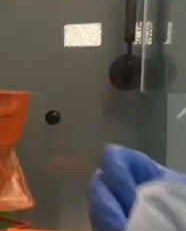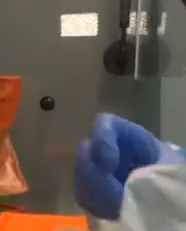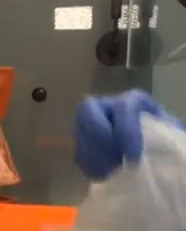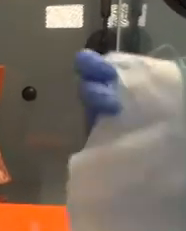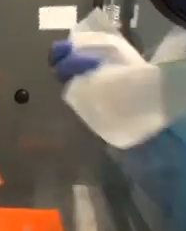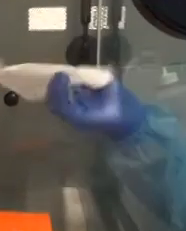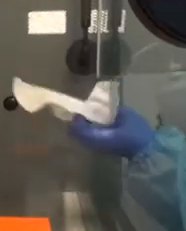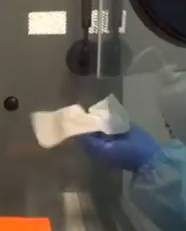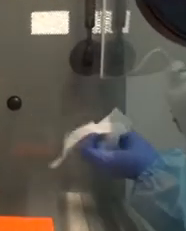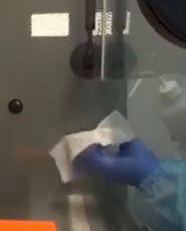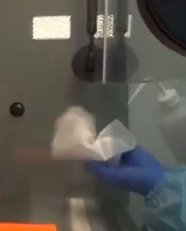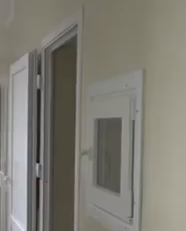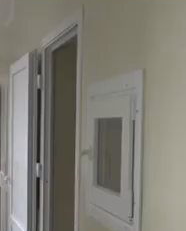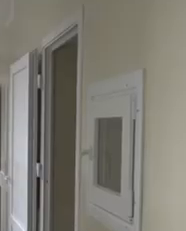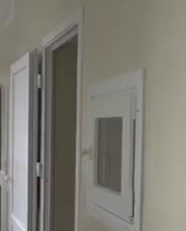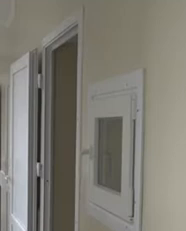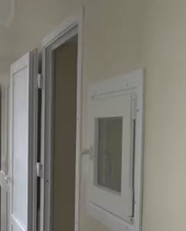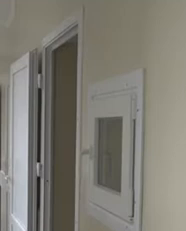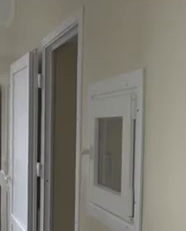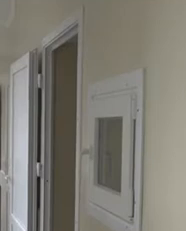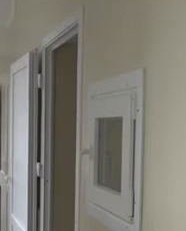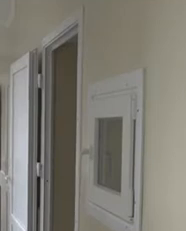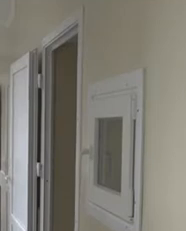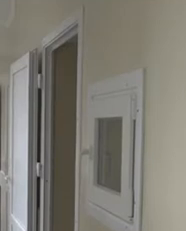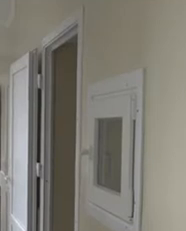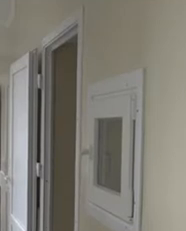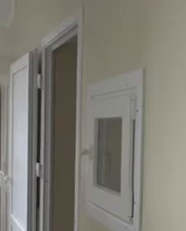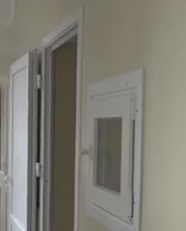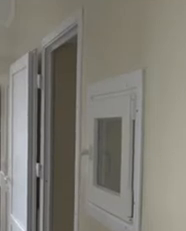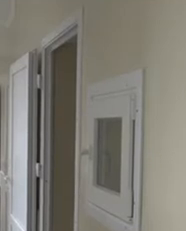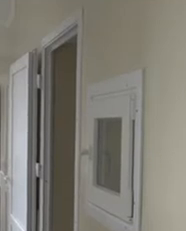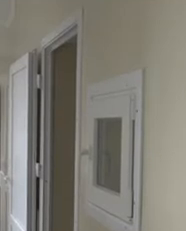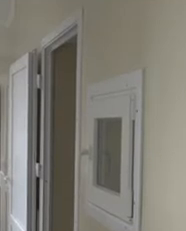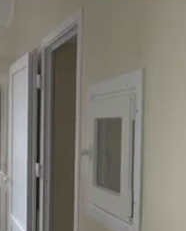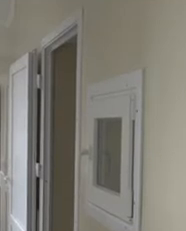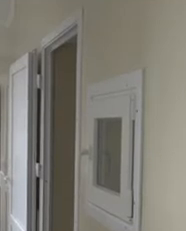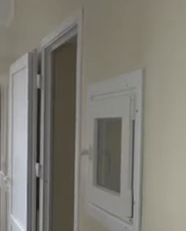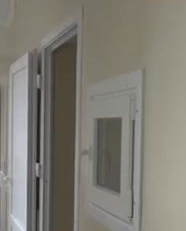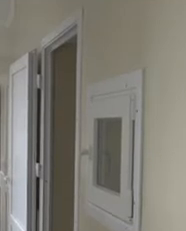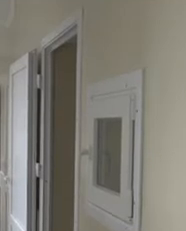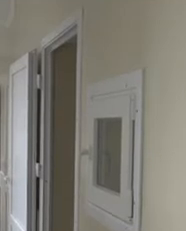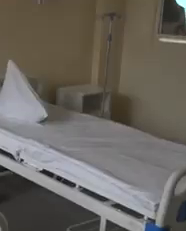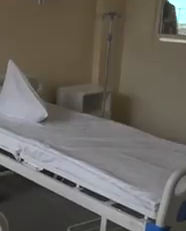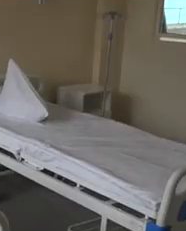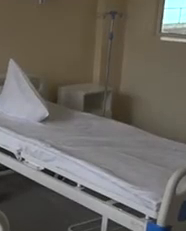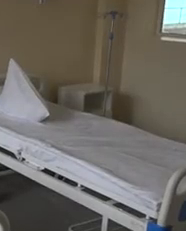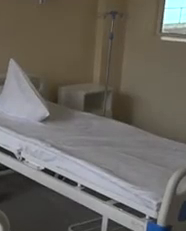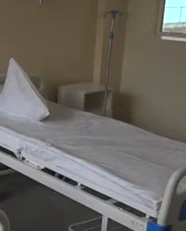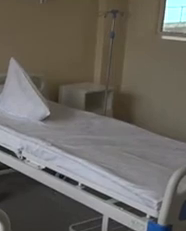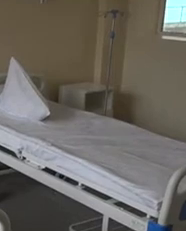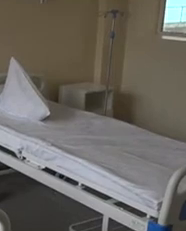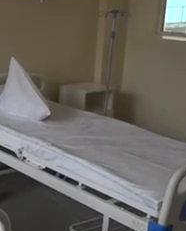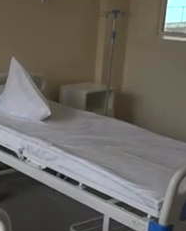не повернеться до жорсткого карантину і вдасться уникнути італійського чи іспанського сценарію пандемії, коли через